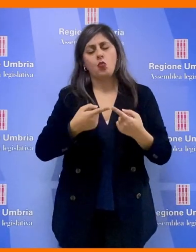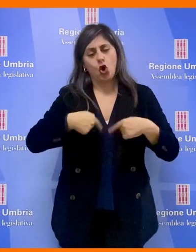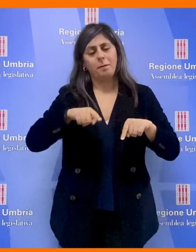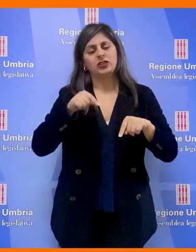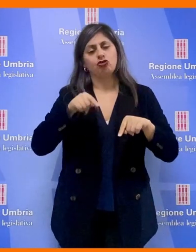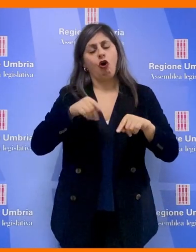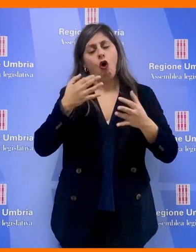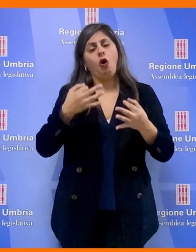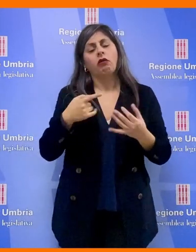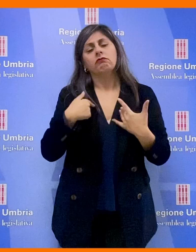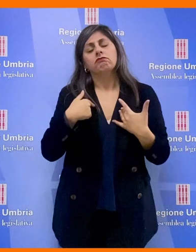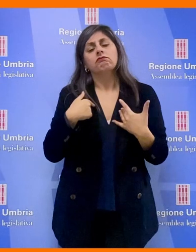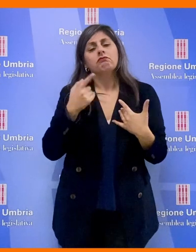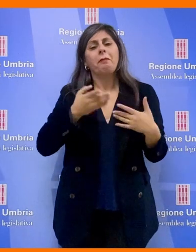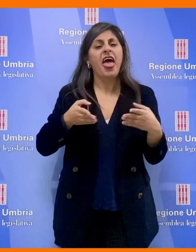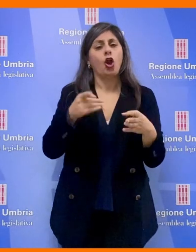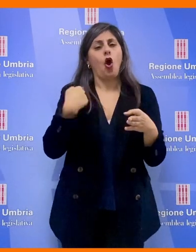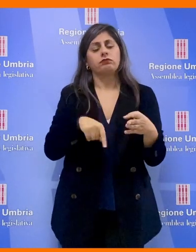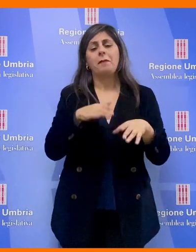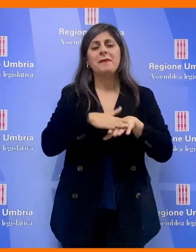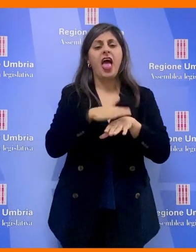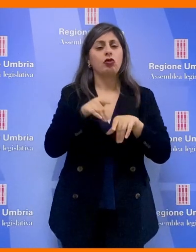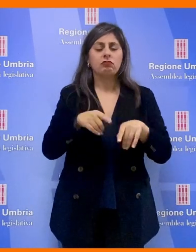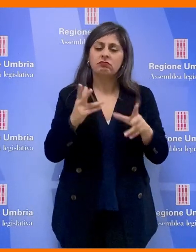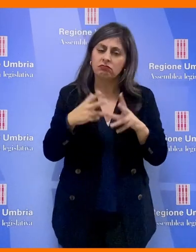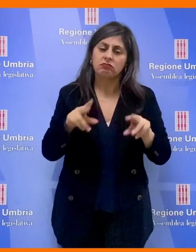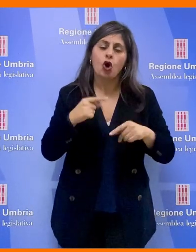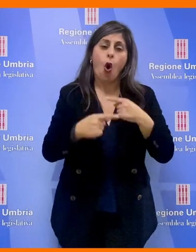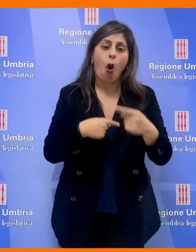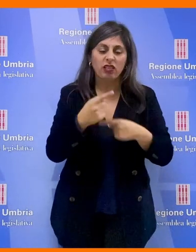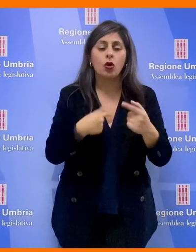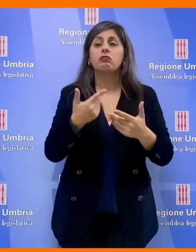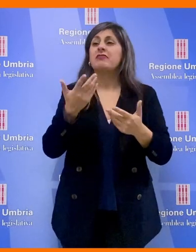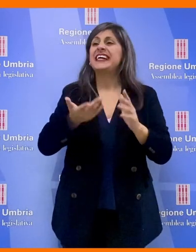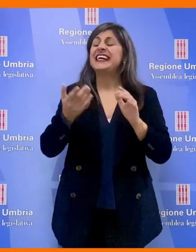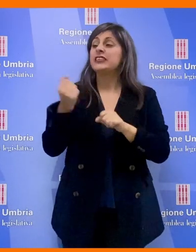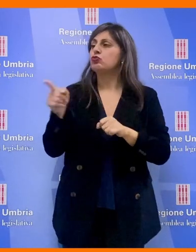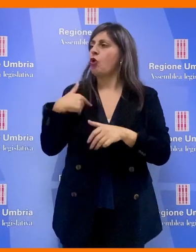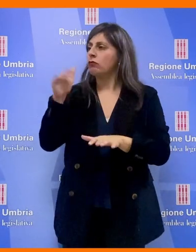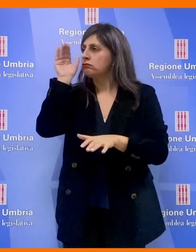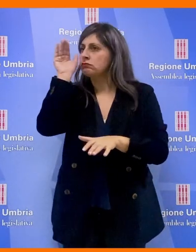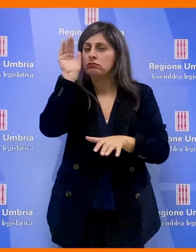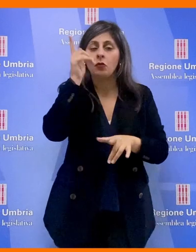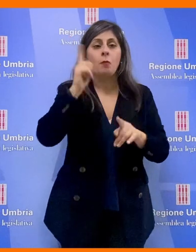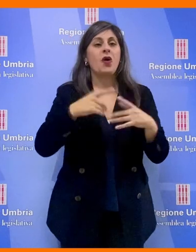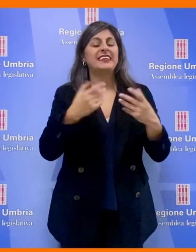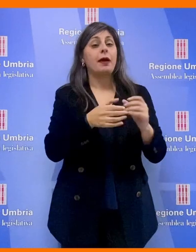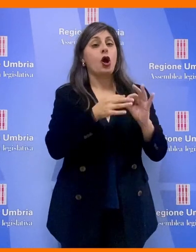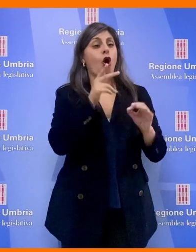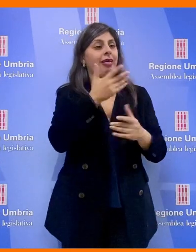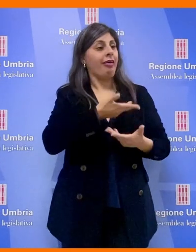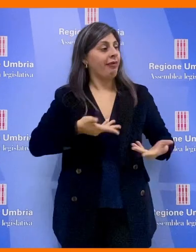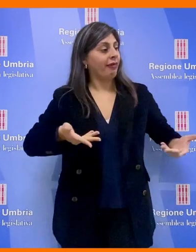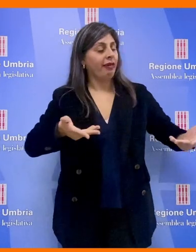questo percorso, con questo metodo, audendo quelle che sono le istituzioni e insieme anche alle altre colleghe cercheremo di,